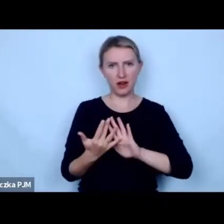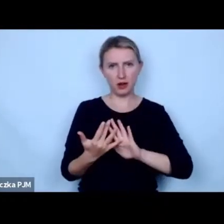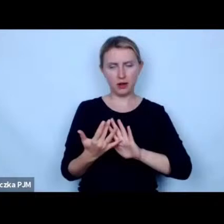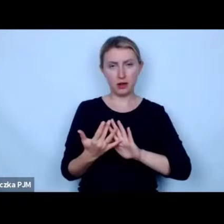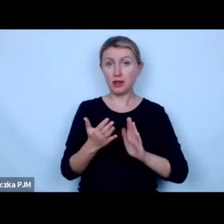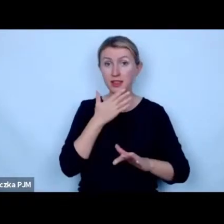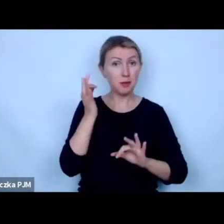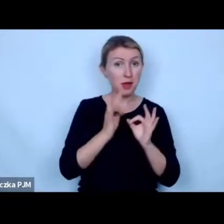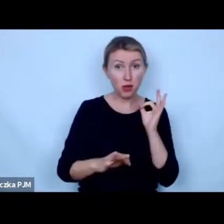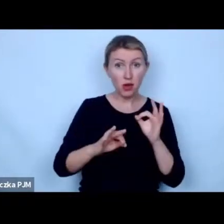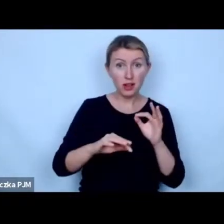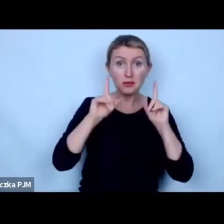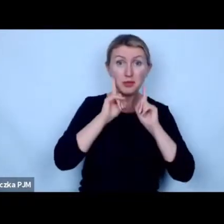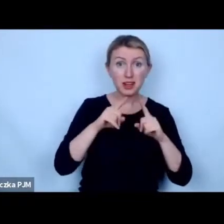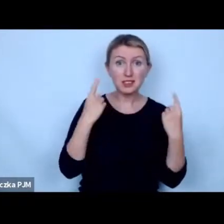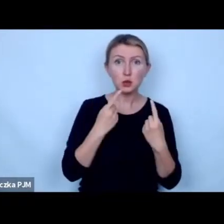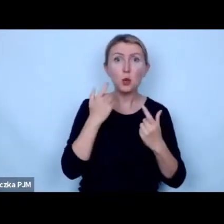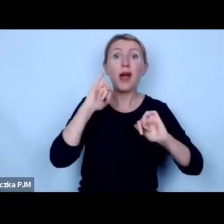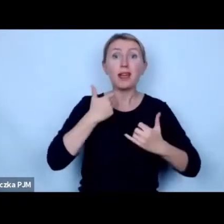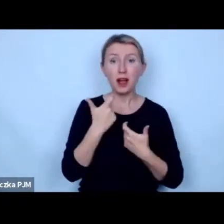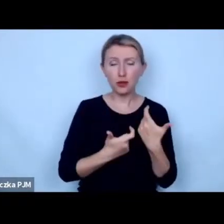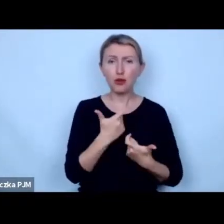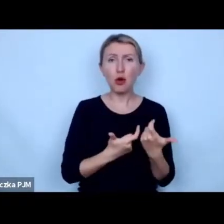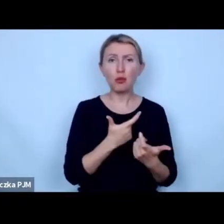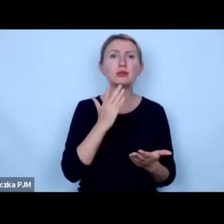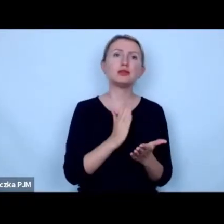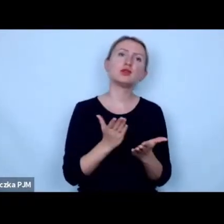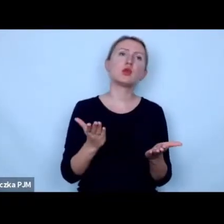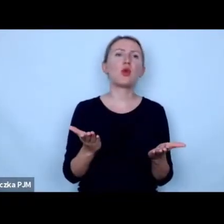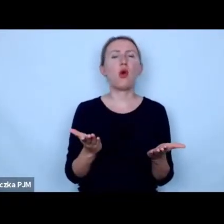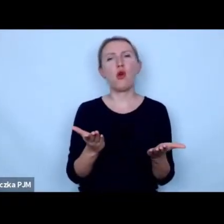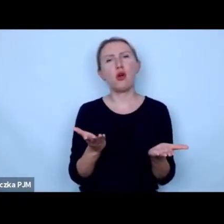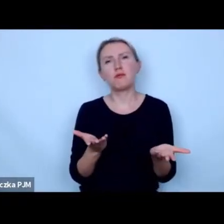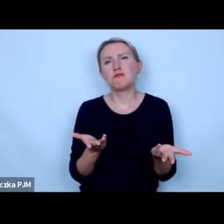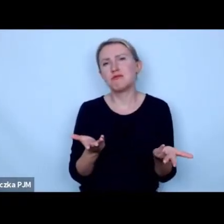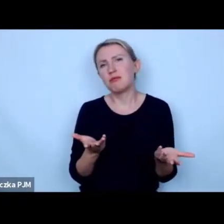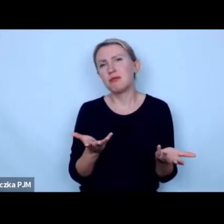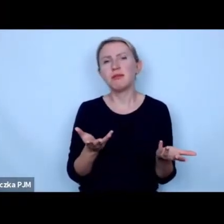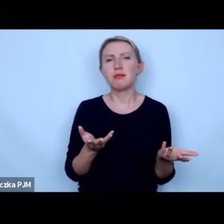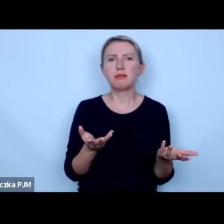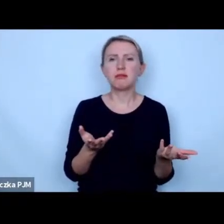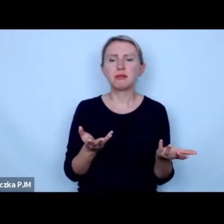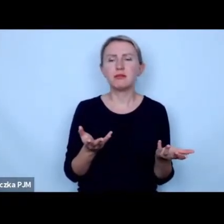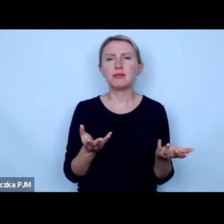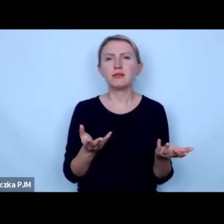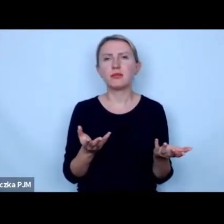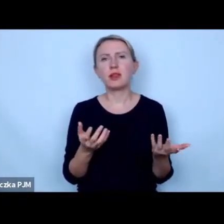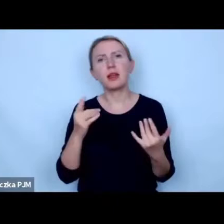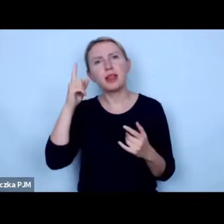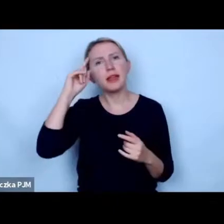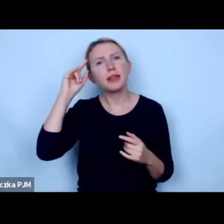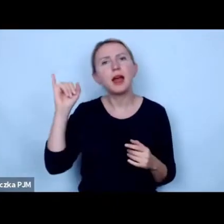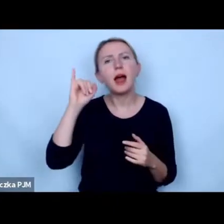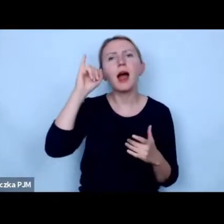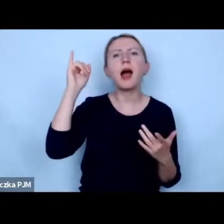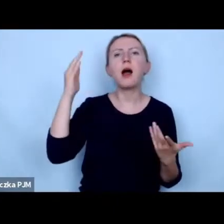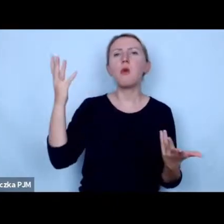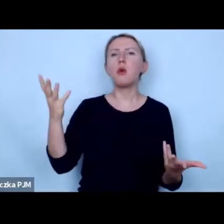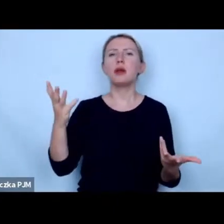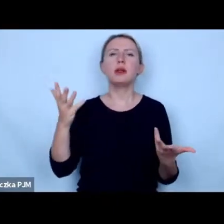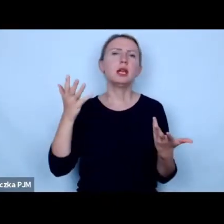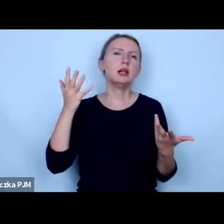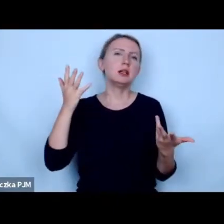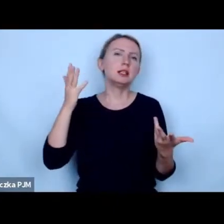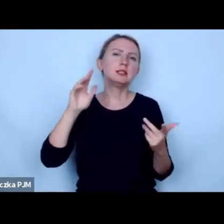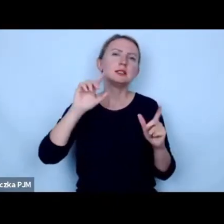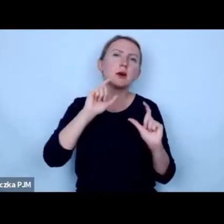będzie konkretów i realiów tylko no ideały i jakieś i